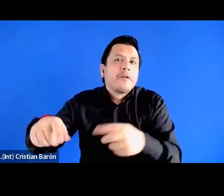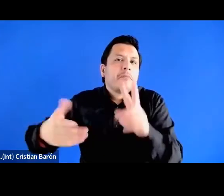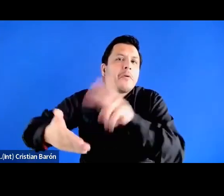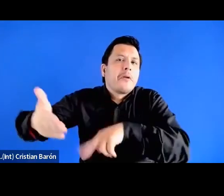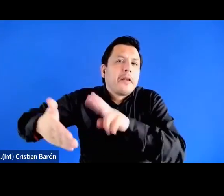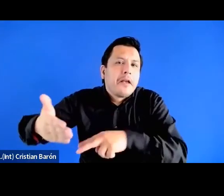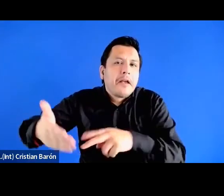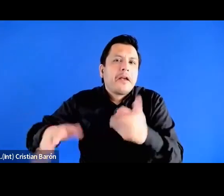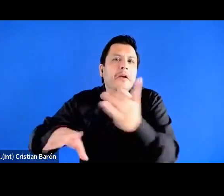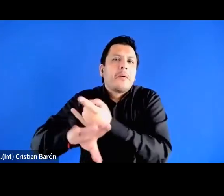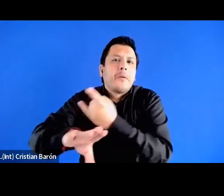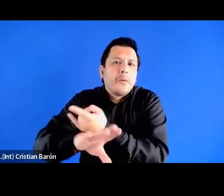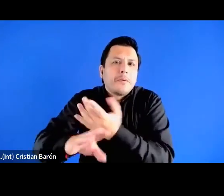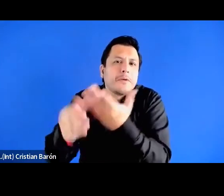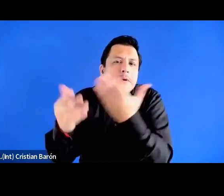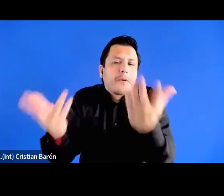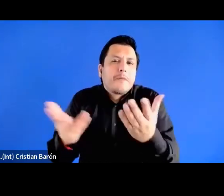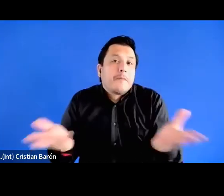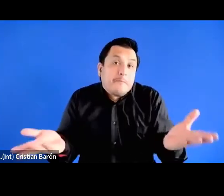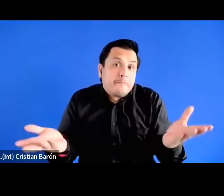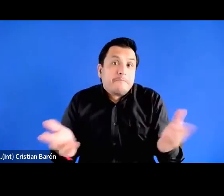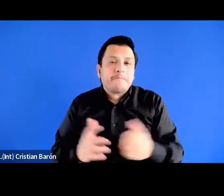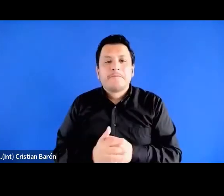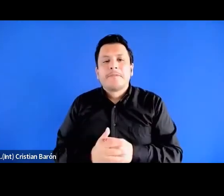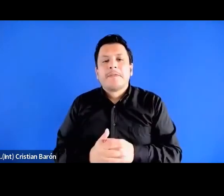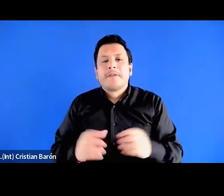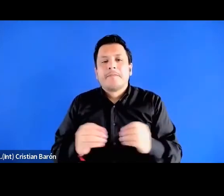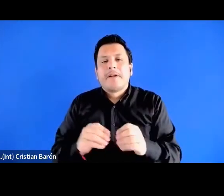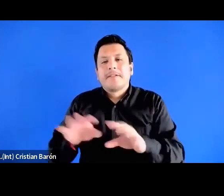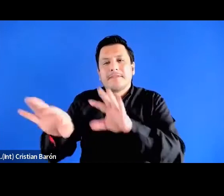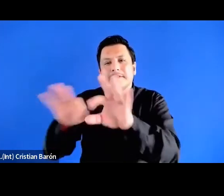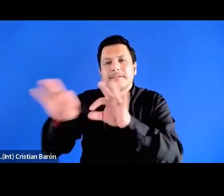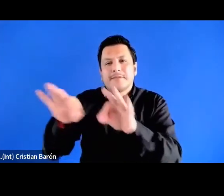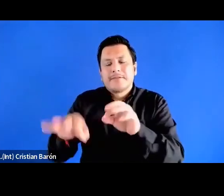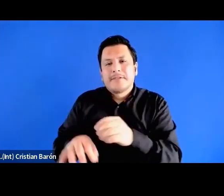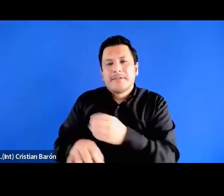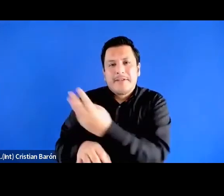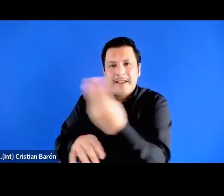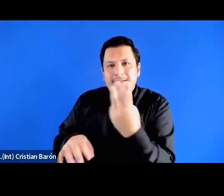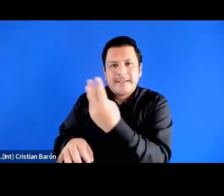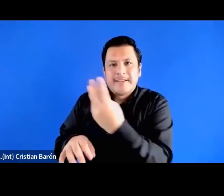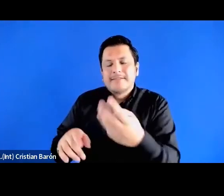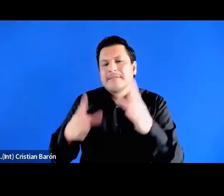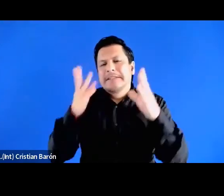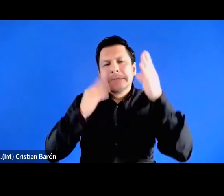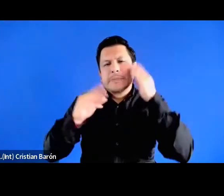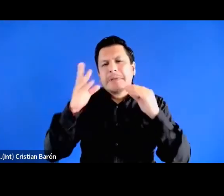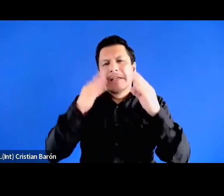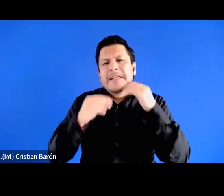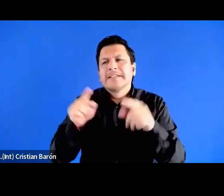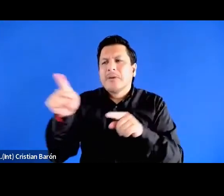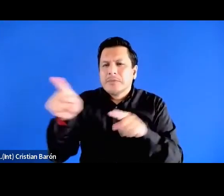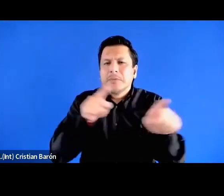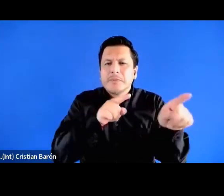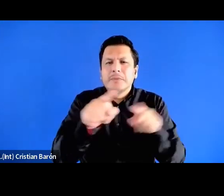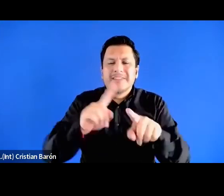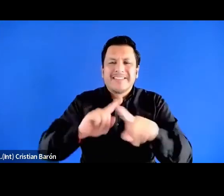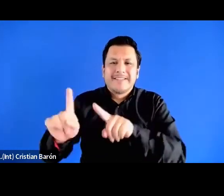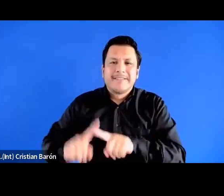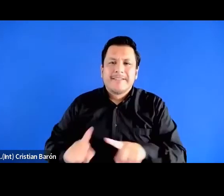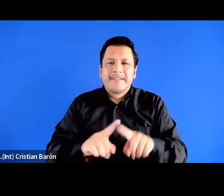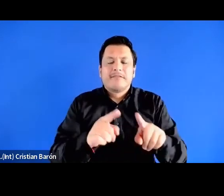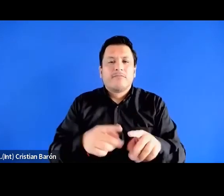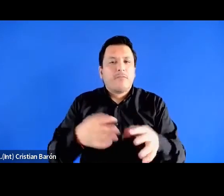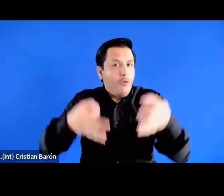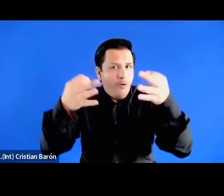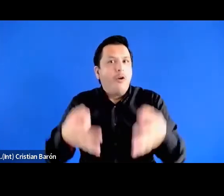cómo se puede utilizar y haberlas escogido también a ustedes que tienen experiencias distintas pues me confirma